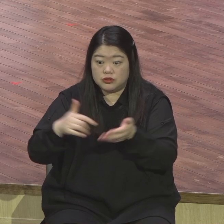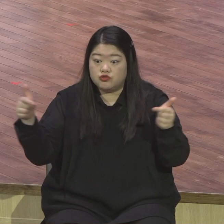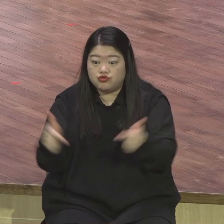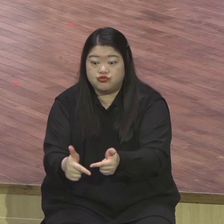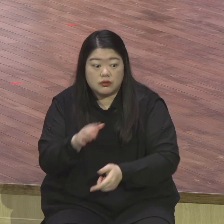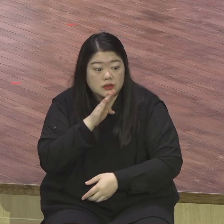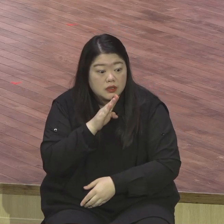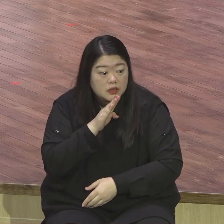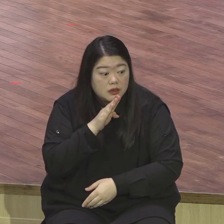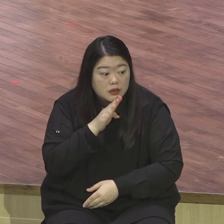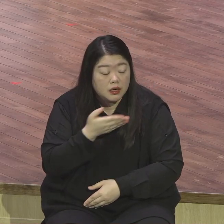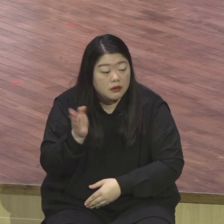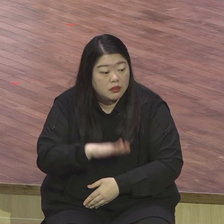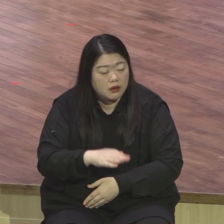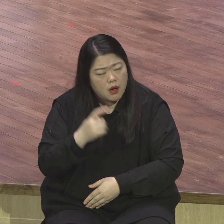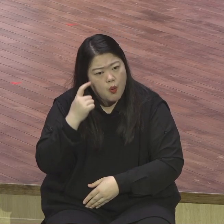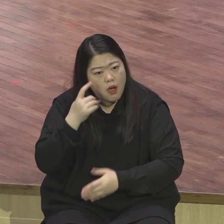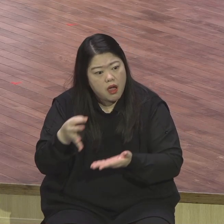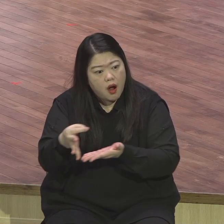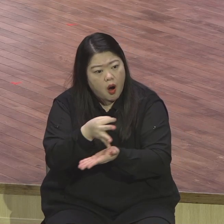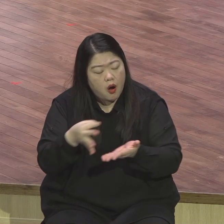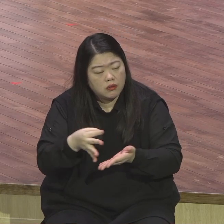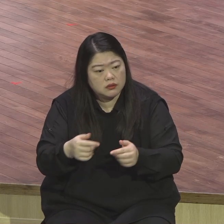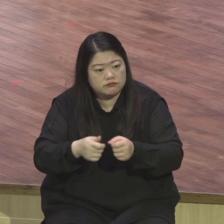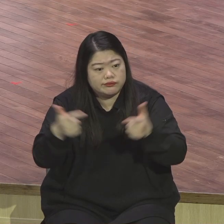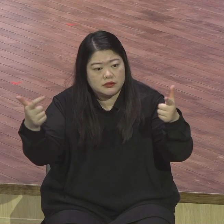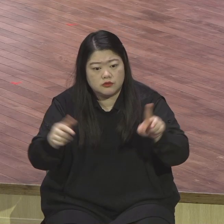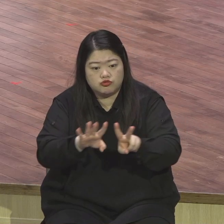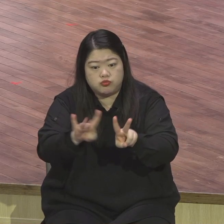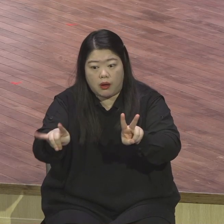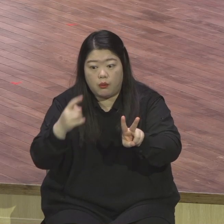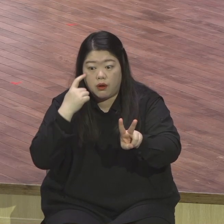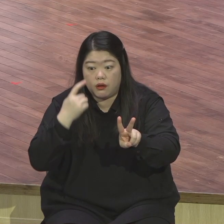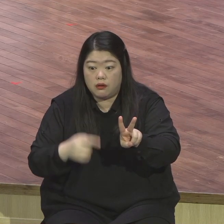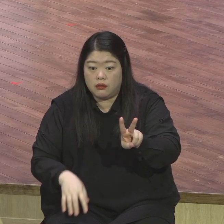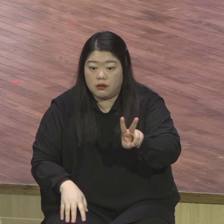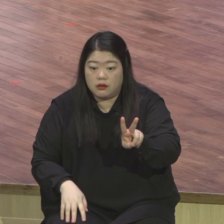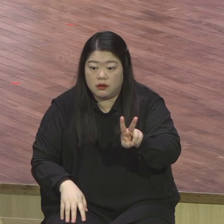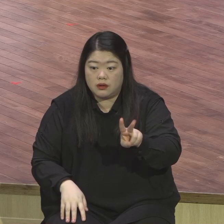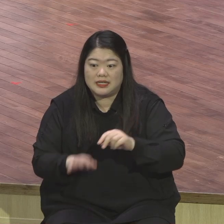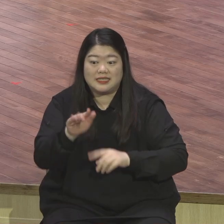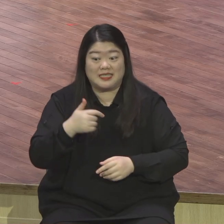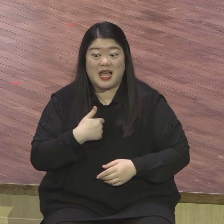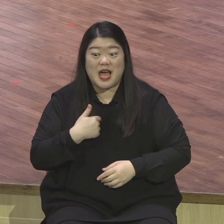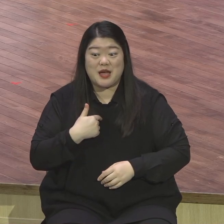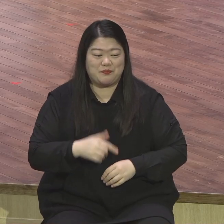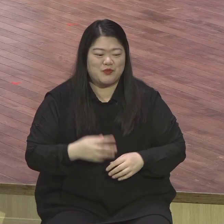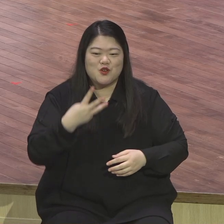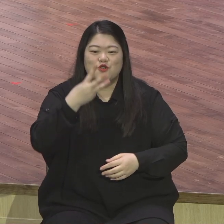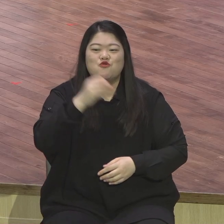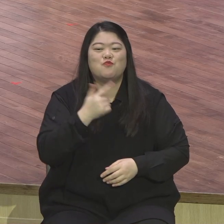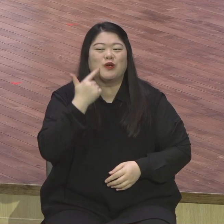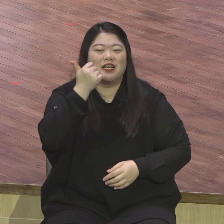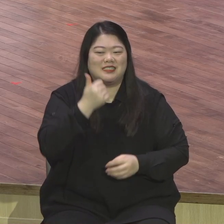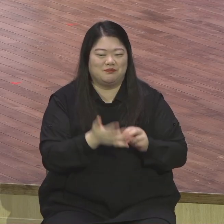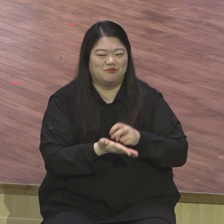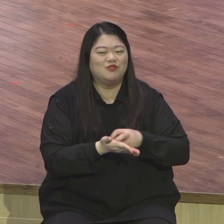배라고요 엄청난 일 아닙니까 그 유모사님에게 자랑해서 그리고 와 꼭 끼어넣습니다